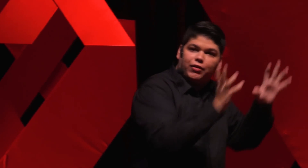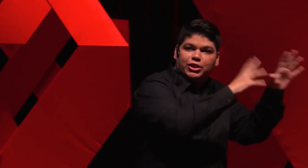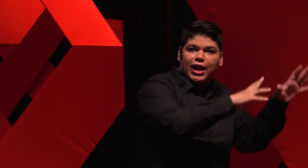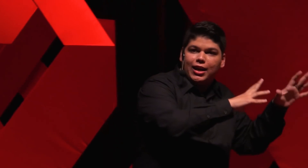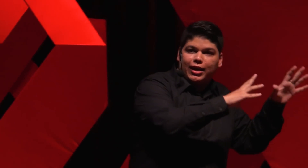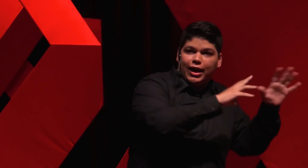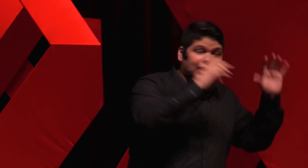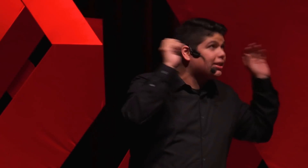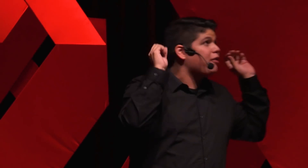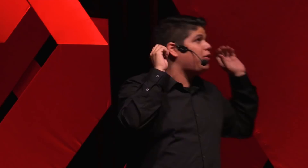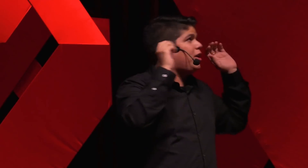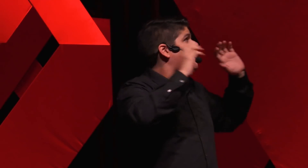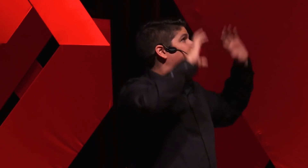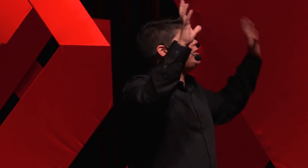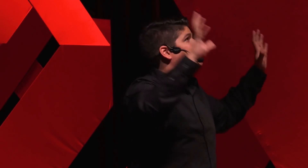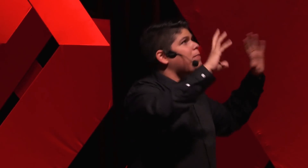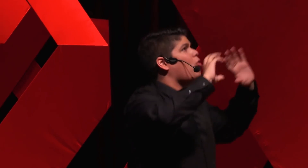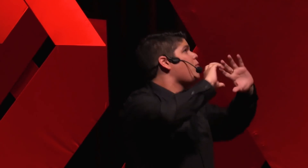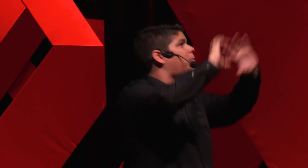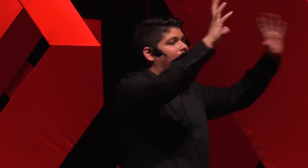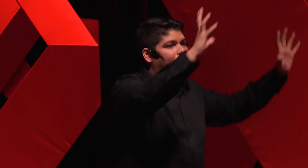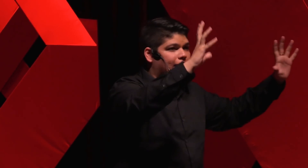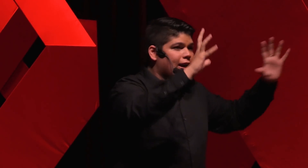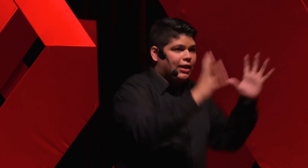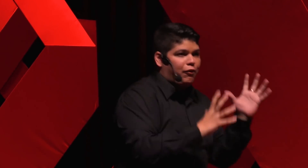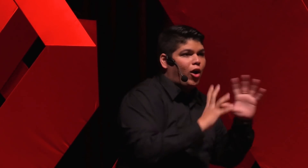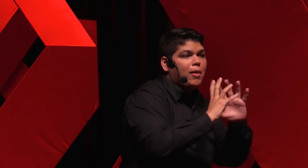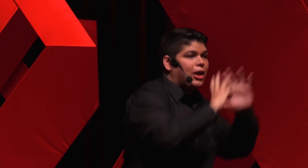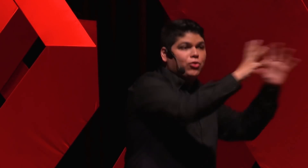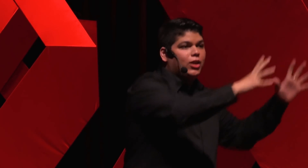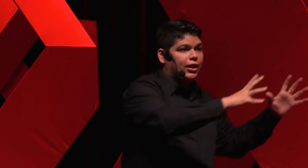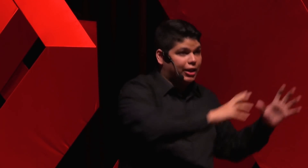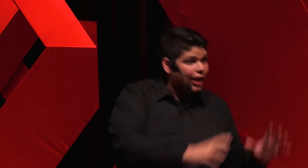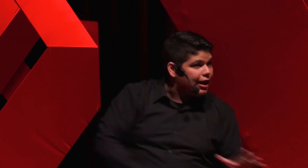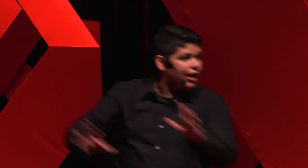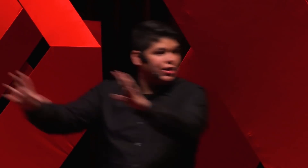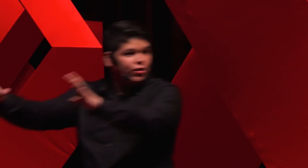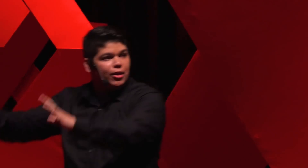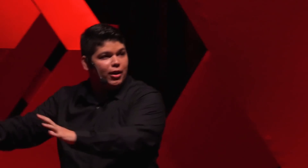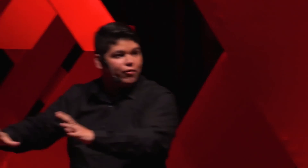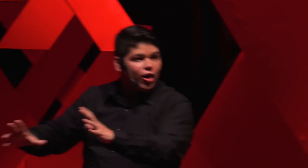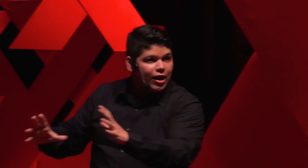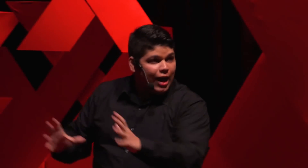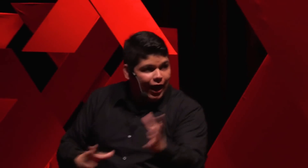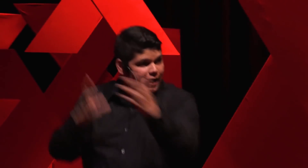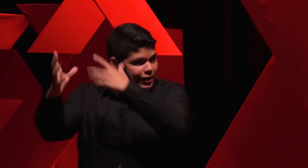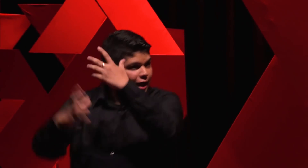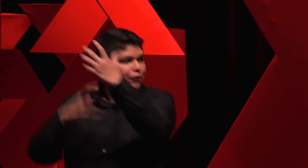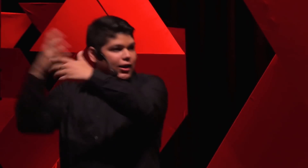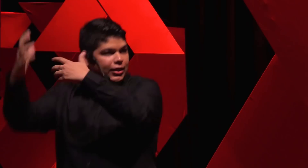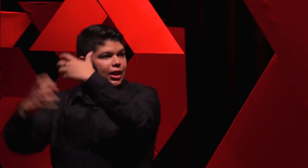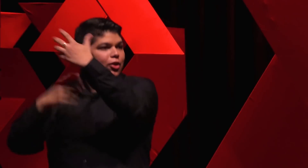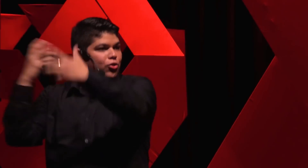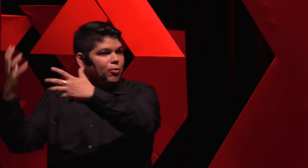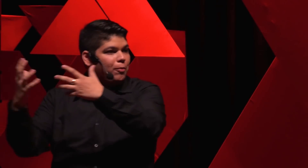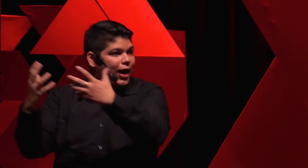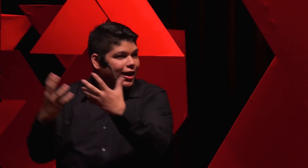evangélica, eles se referiam a Deus sempre como Pai, na forma masculina. Já na religião da minha avó, além de referir-se a Deus como Pai,